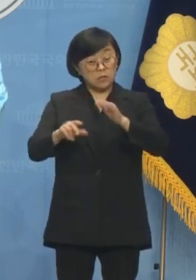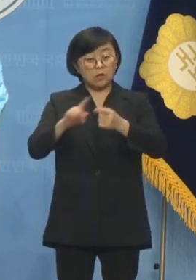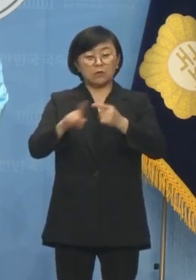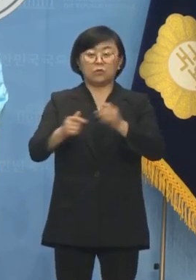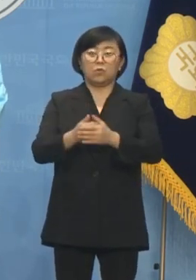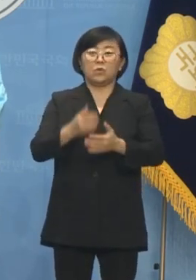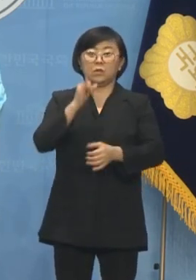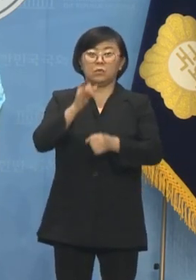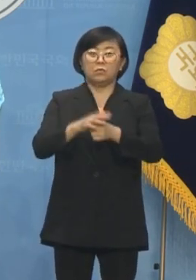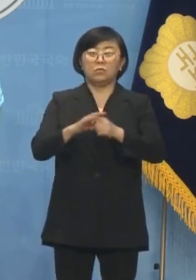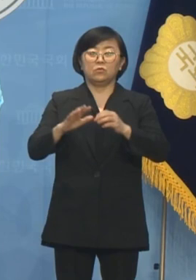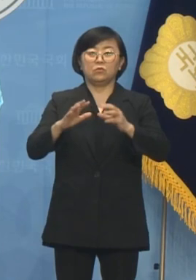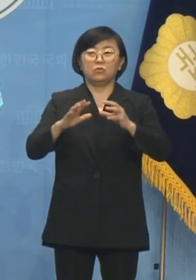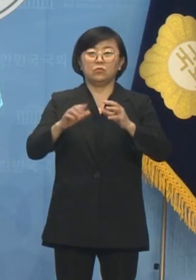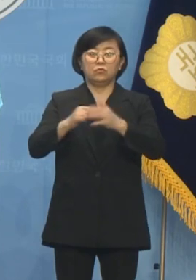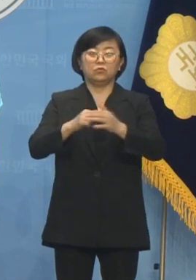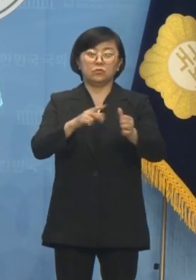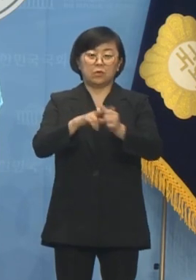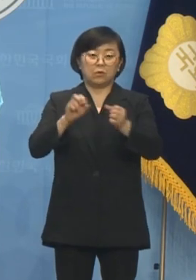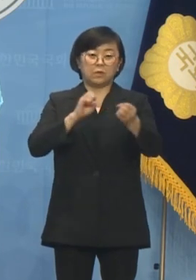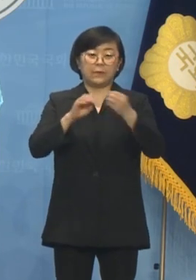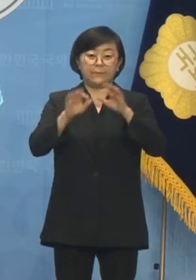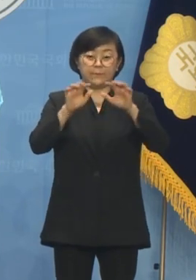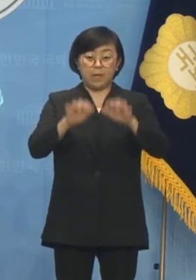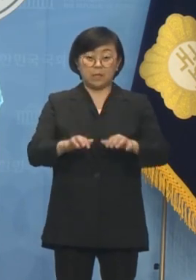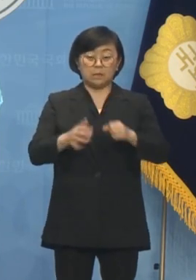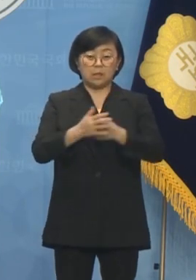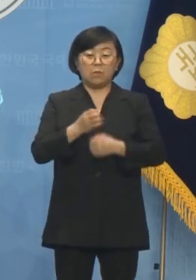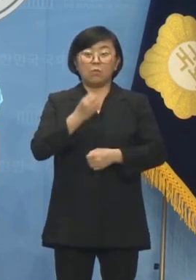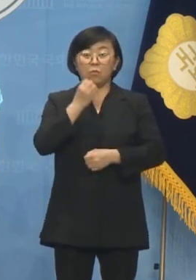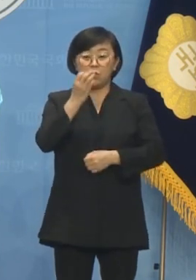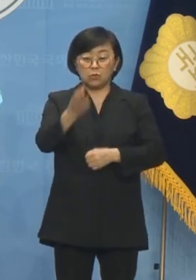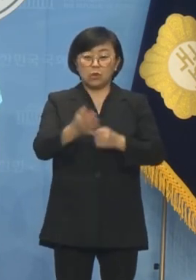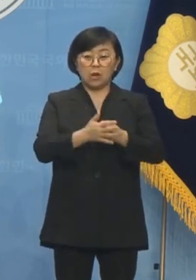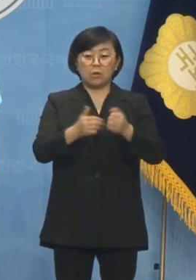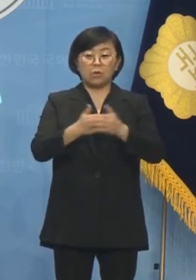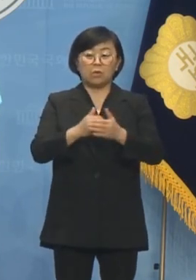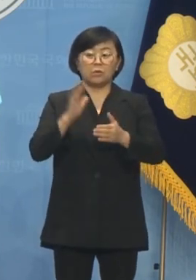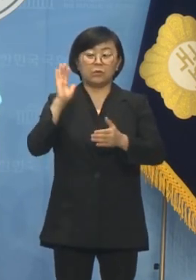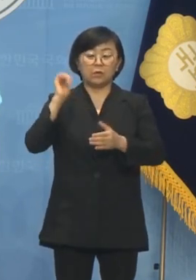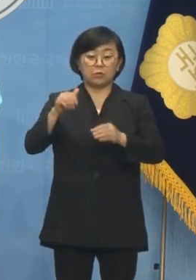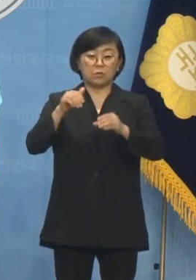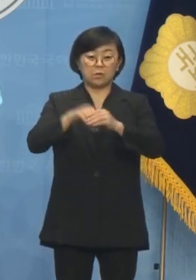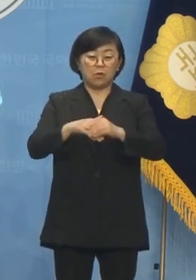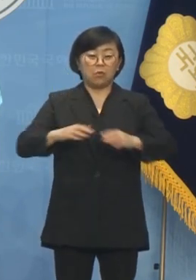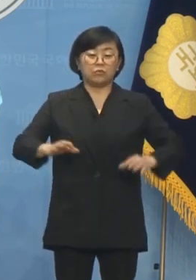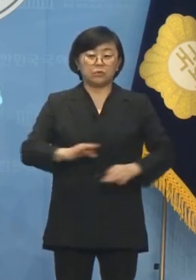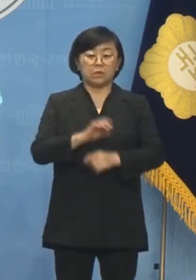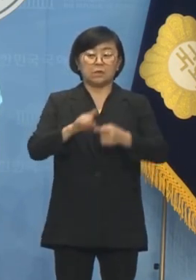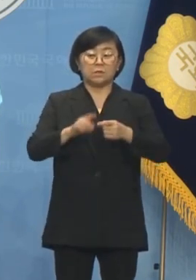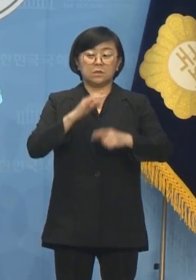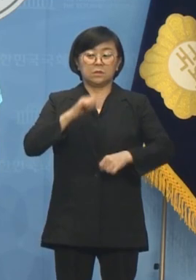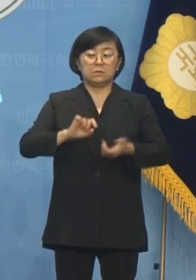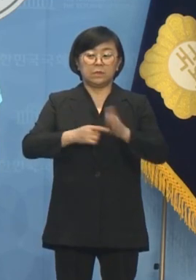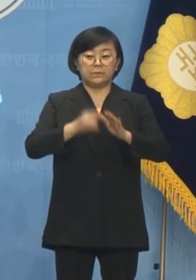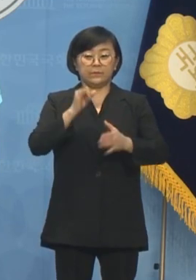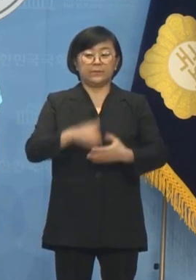또한 국정원 댓글 대선 개입 정황을 폭로하고 대선 부정에 진실을 파헤쳤습니다.